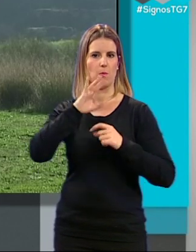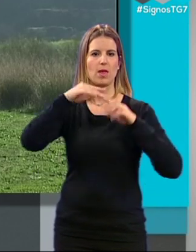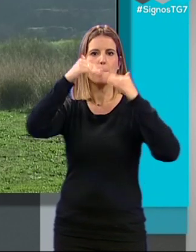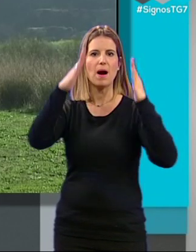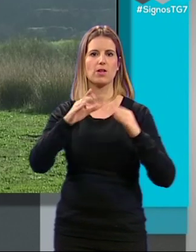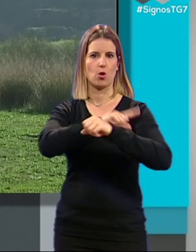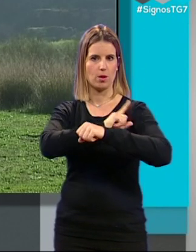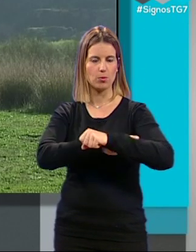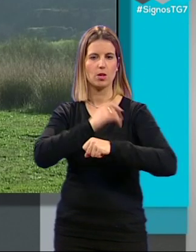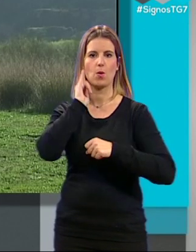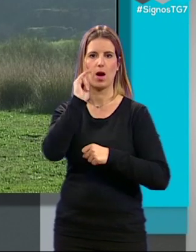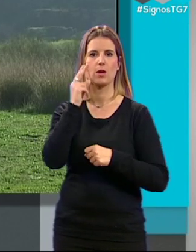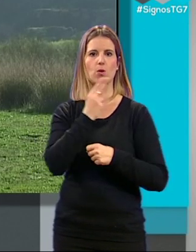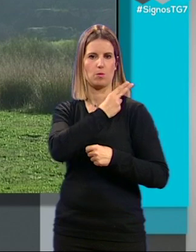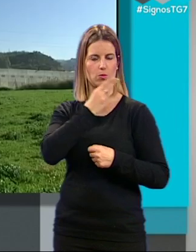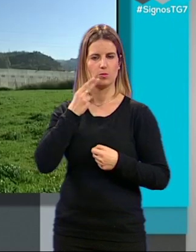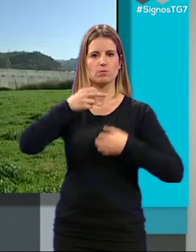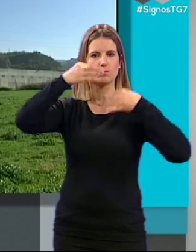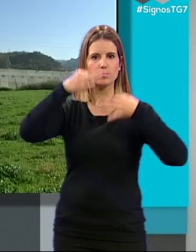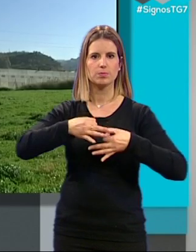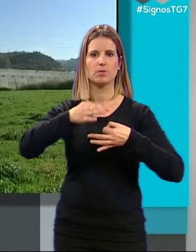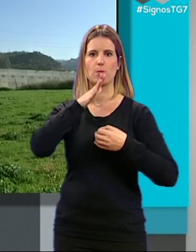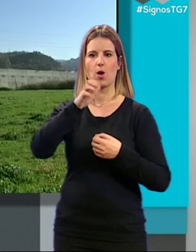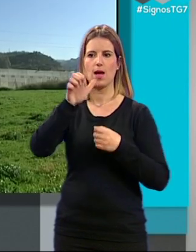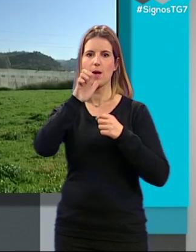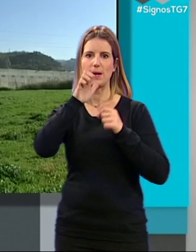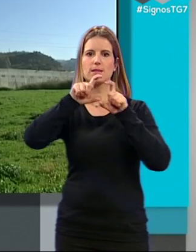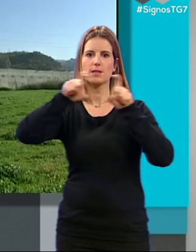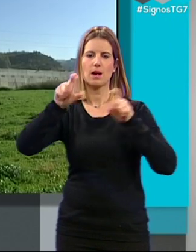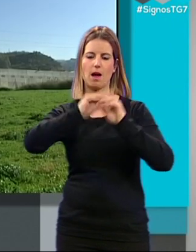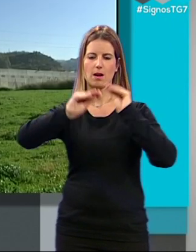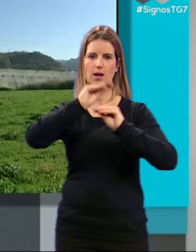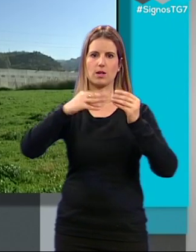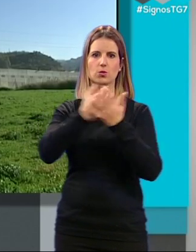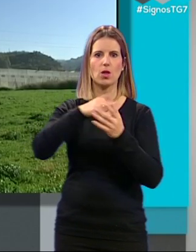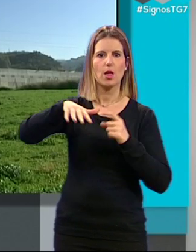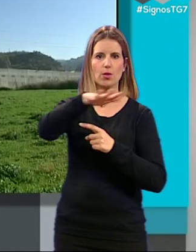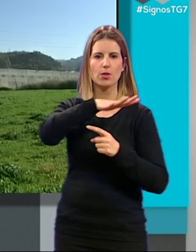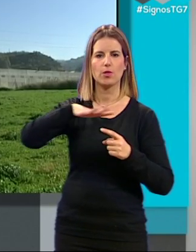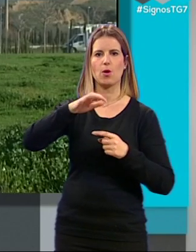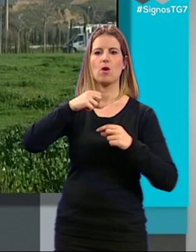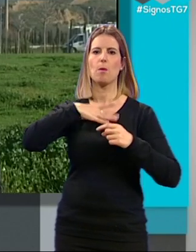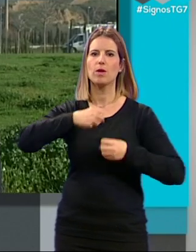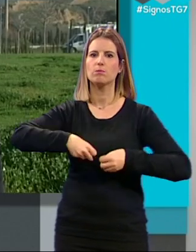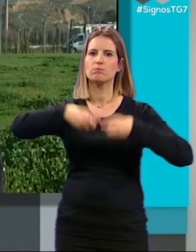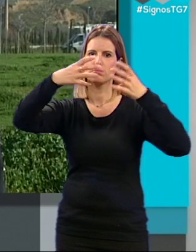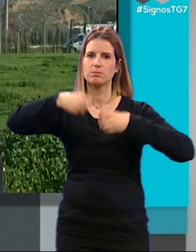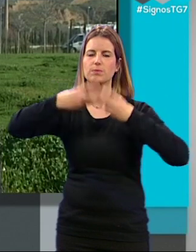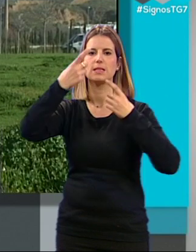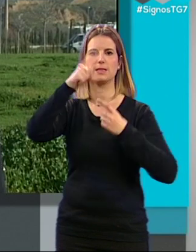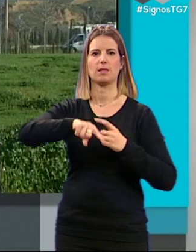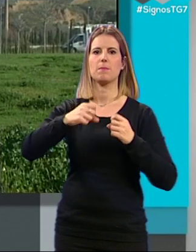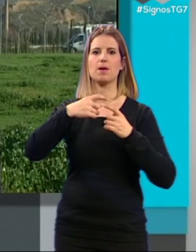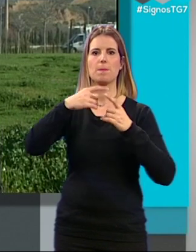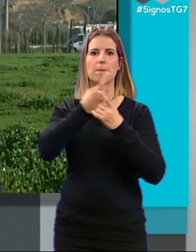deportivo. Hay un compromiso fehaciente por parte de Masagra de arreglar toda esta zona, de hacer una zona urbanizada, y sobre todo un parque,